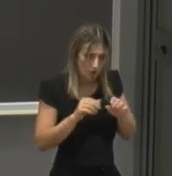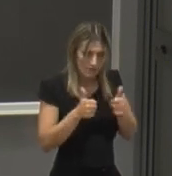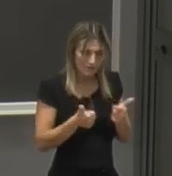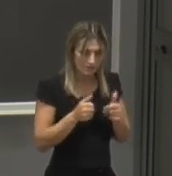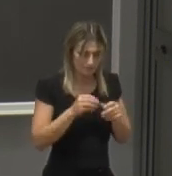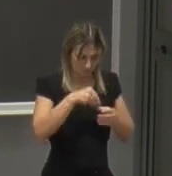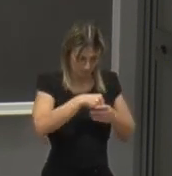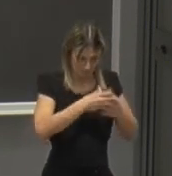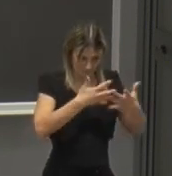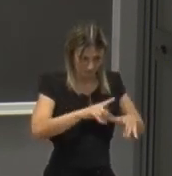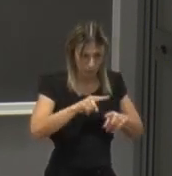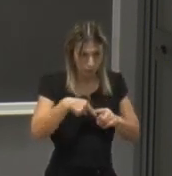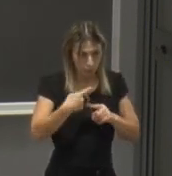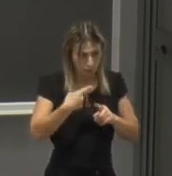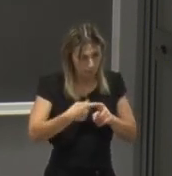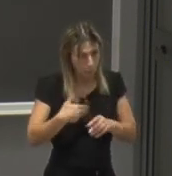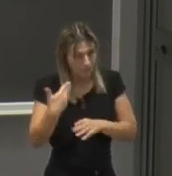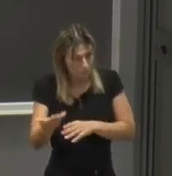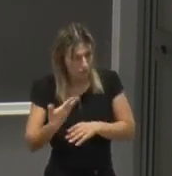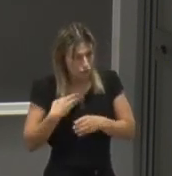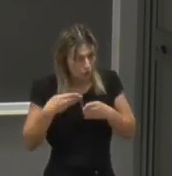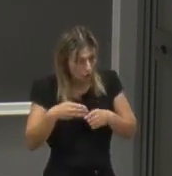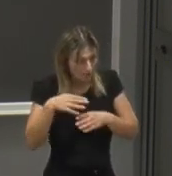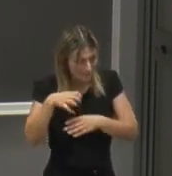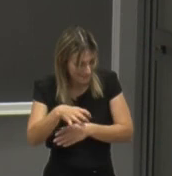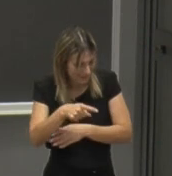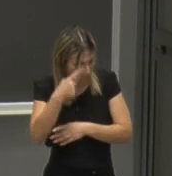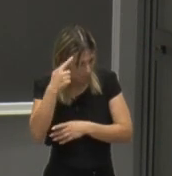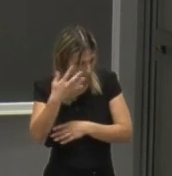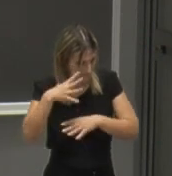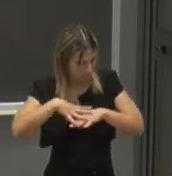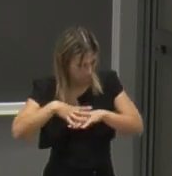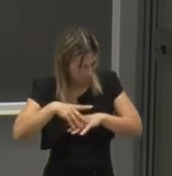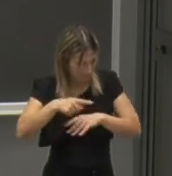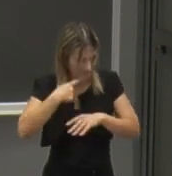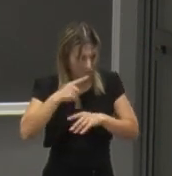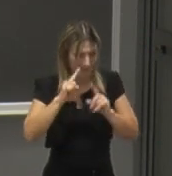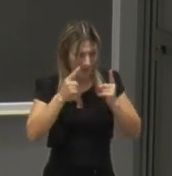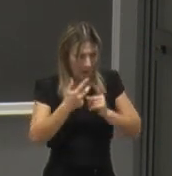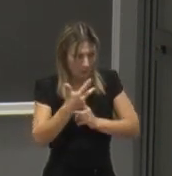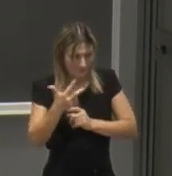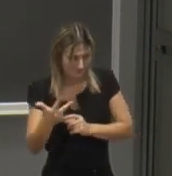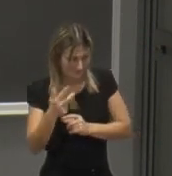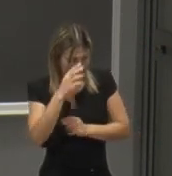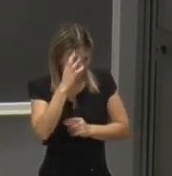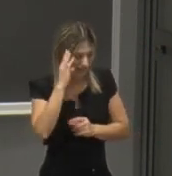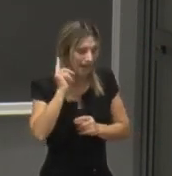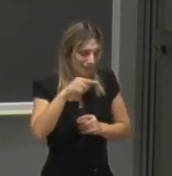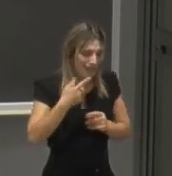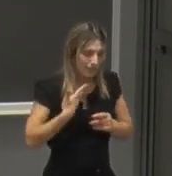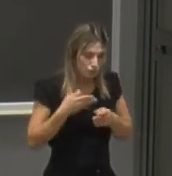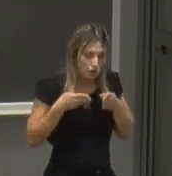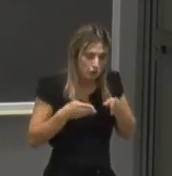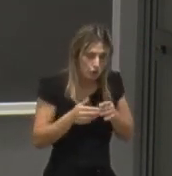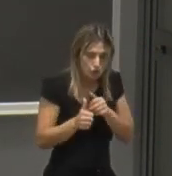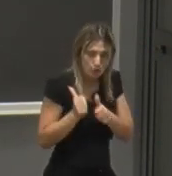per le lauree triennali corsi di recupero di matematica di base per le lauree triennali e abbiamo anche un corso